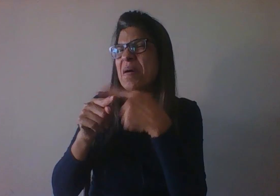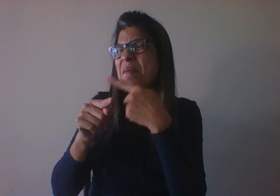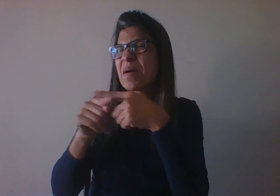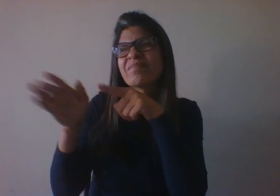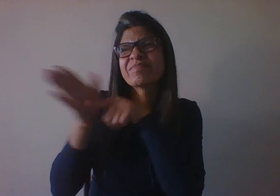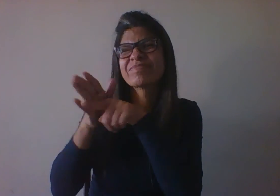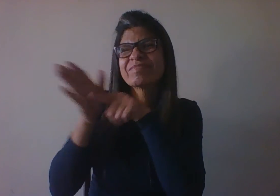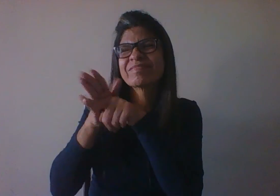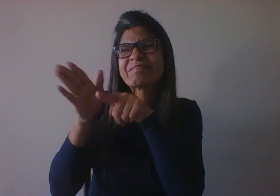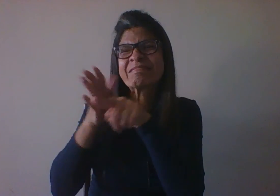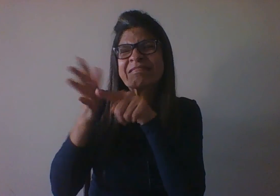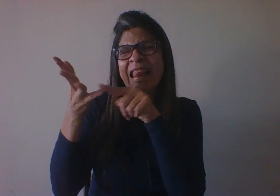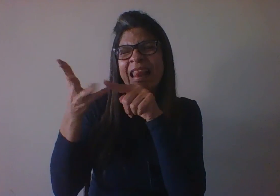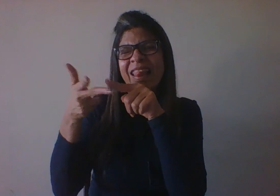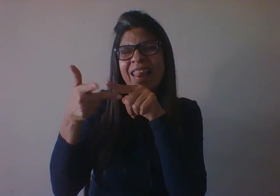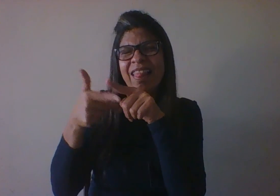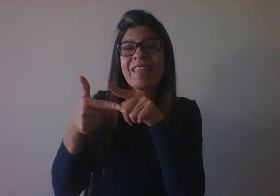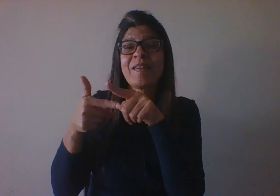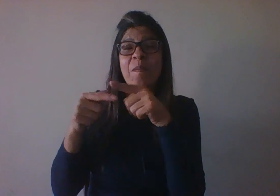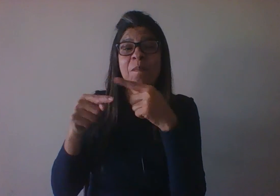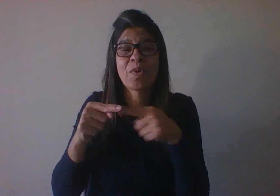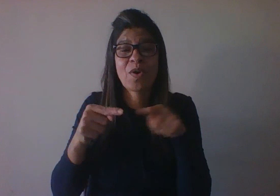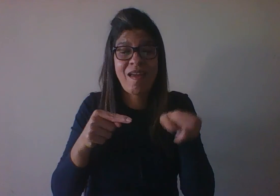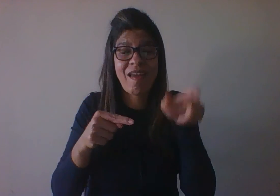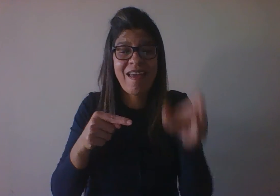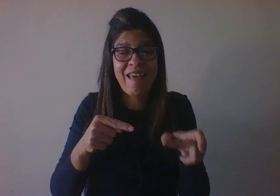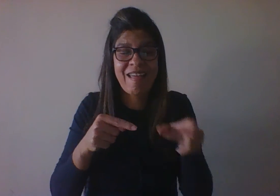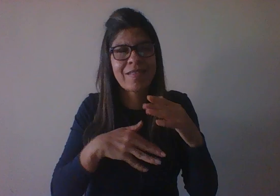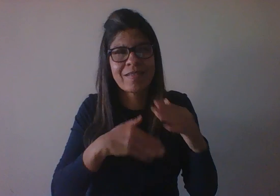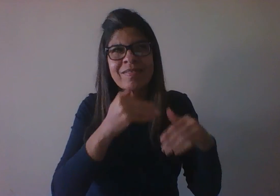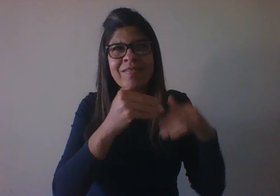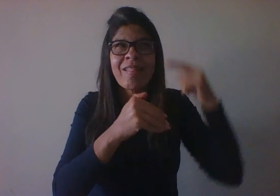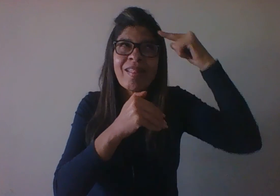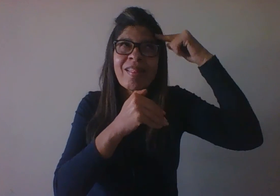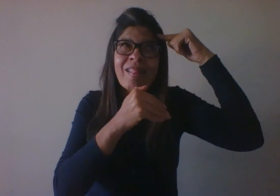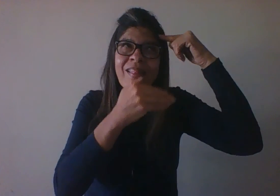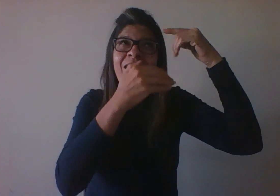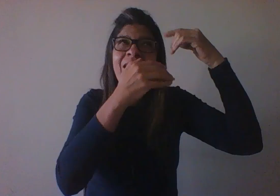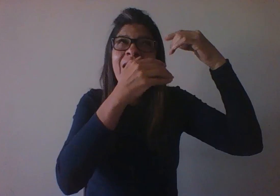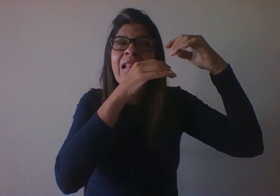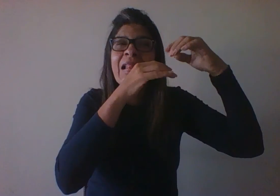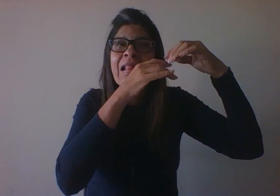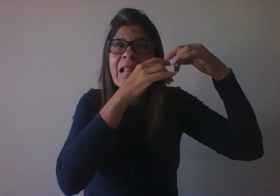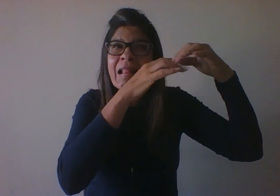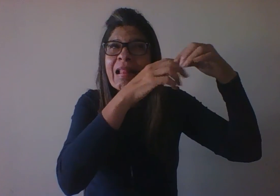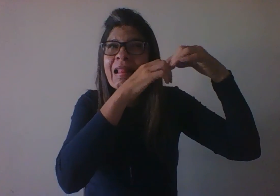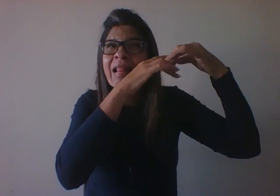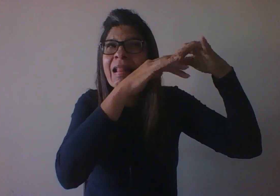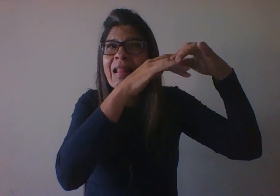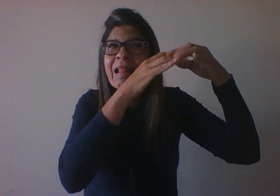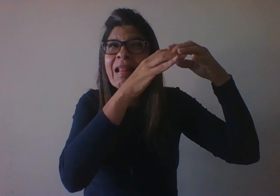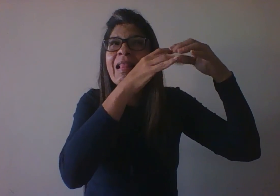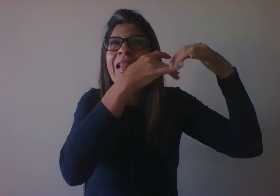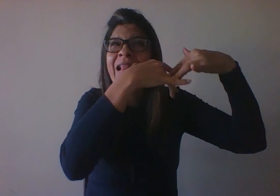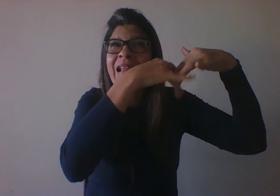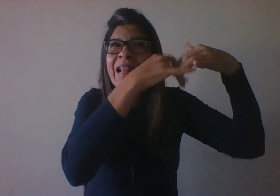ela está se desenvolvendo cognitivamente, ela está criando aqueles conceitos, relacionando, construindo imagens mentais